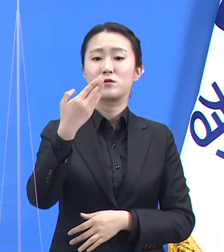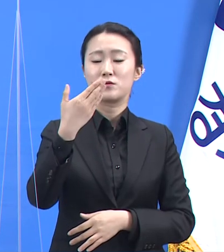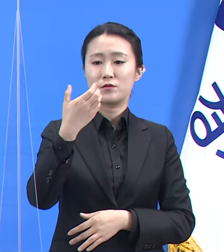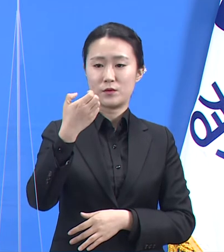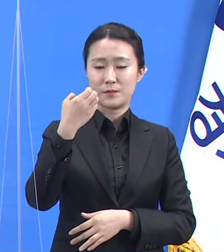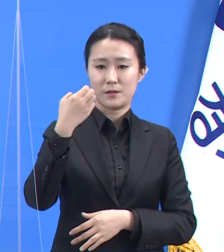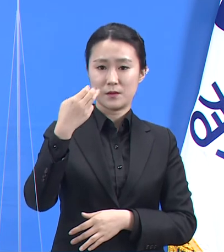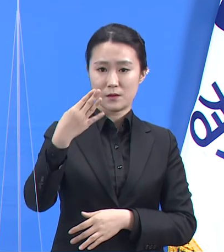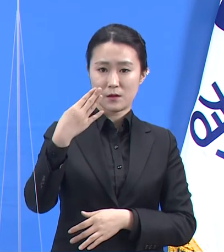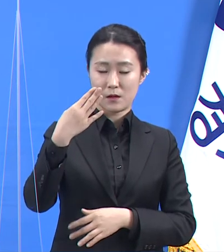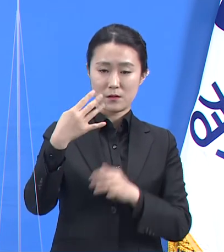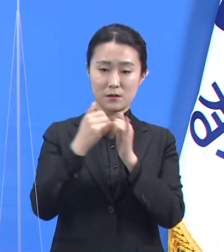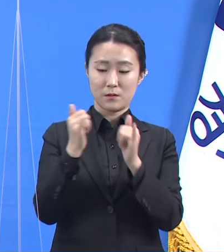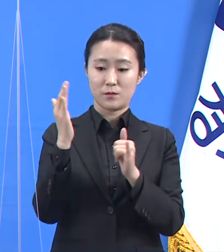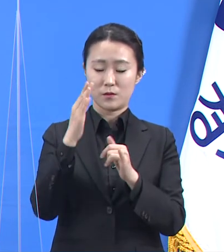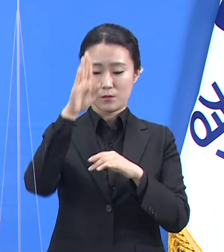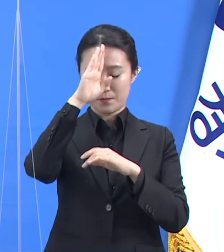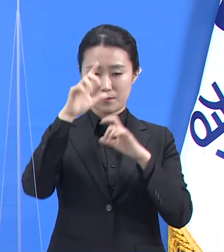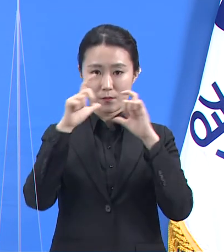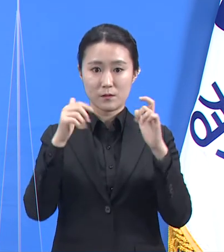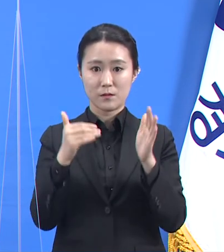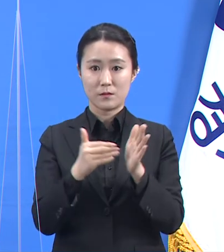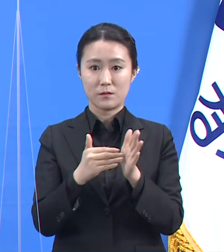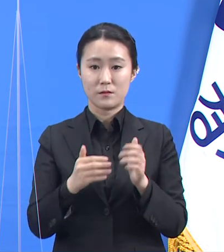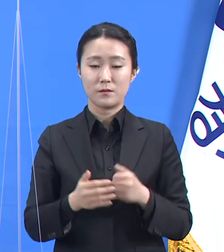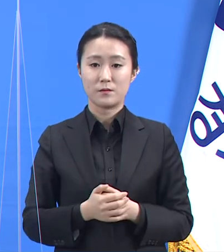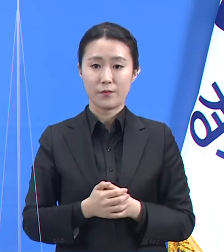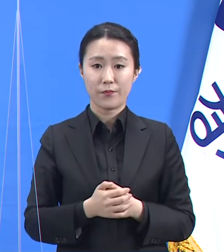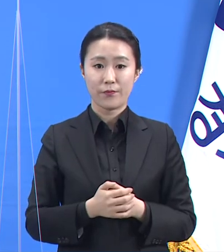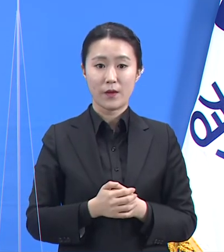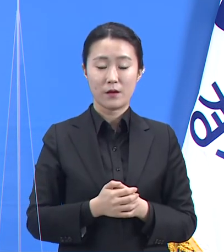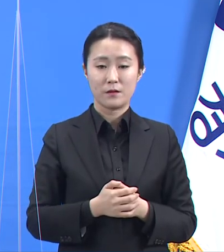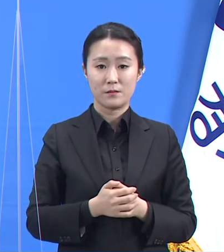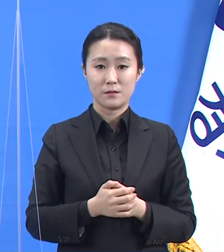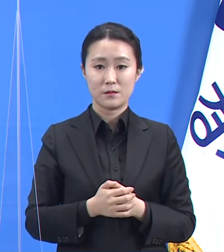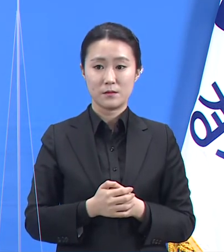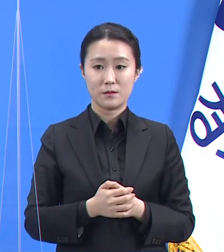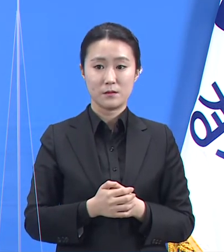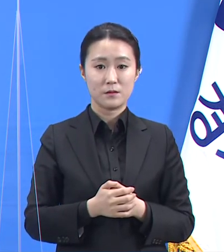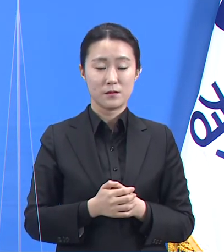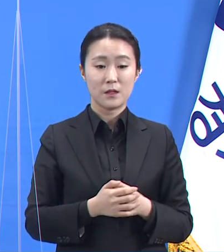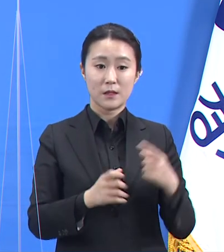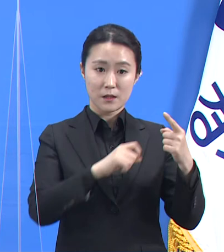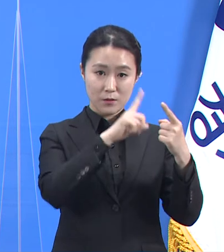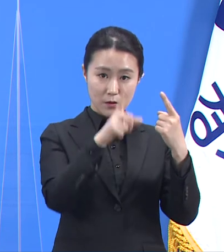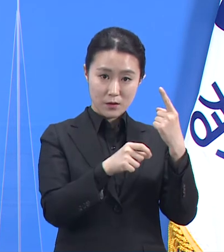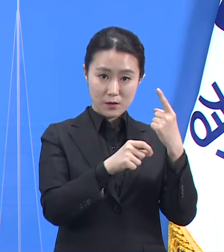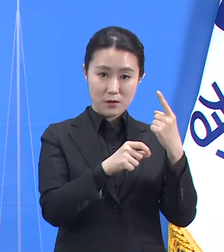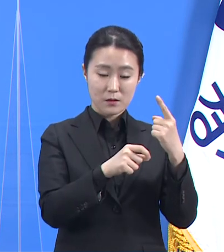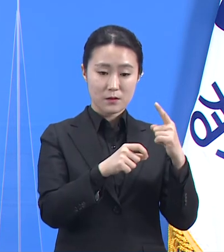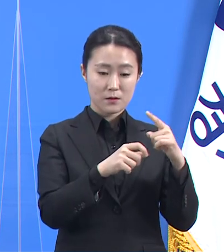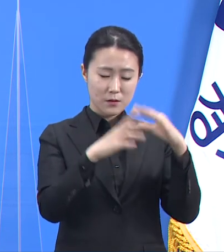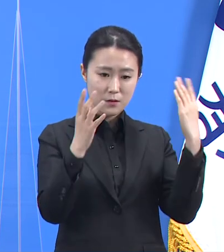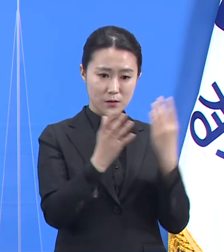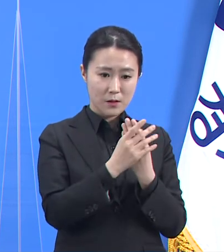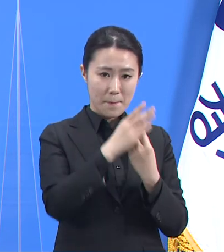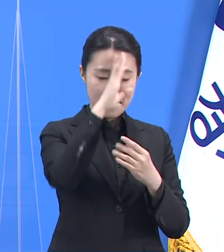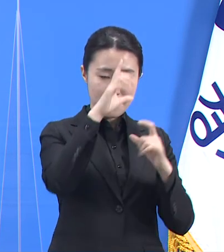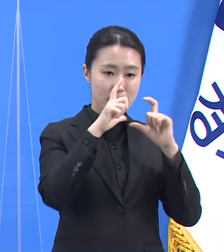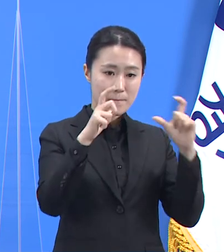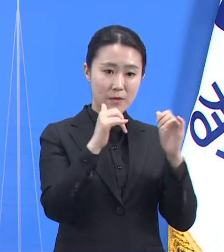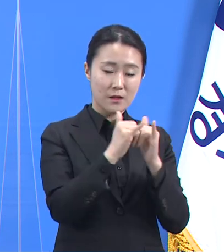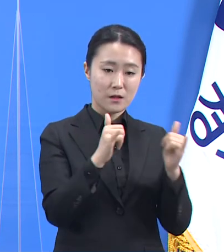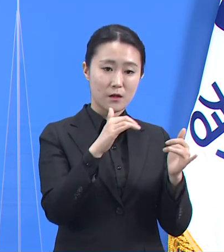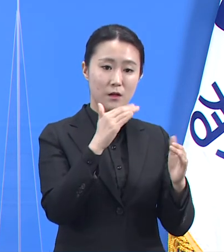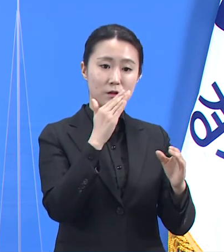월별 비율로 보면 1월에는 전체 확진자 중 3.2%가,